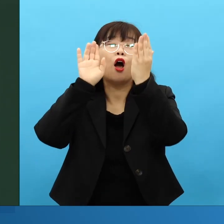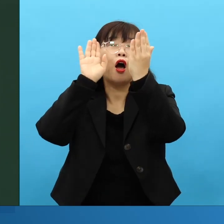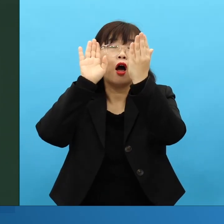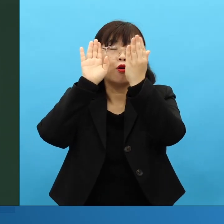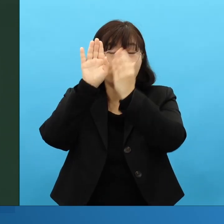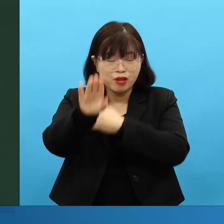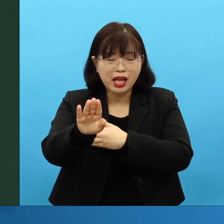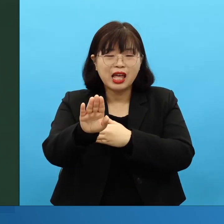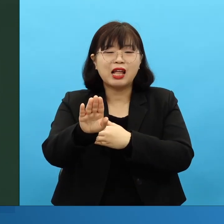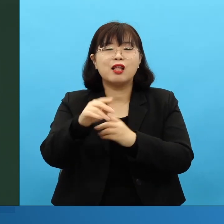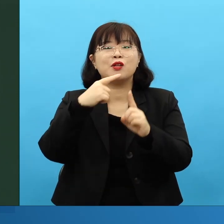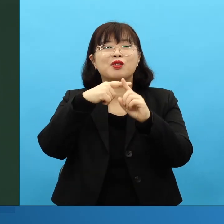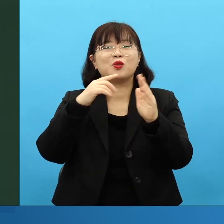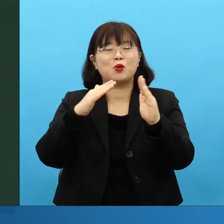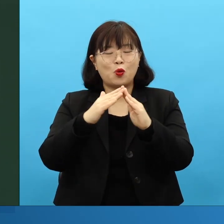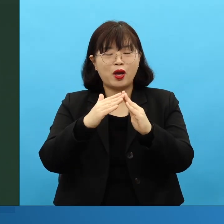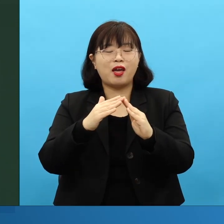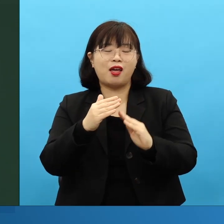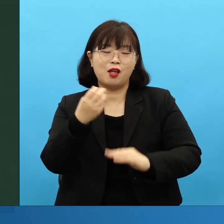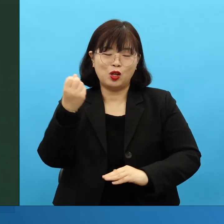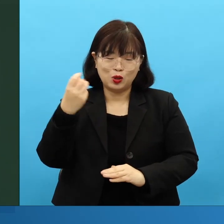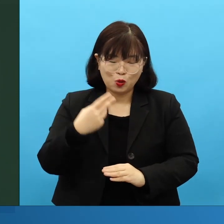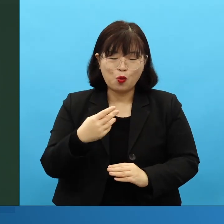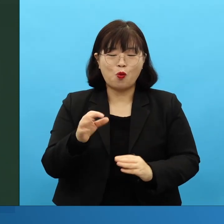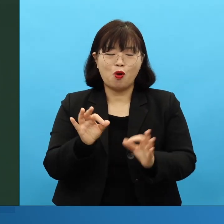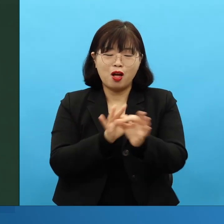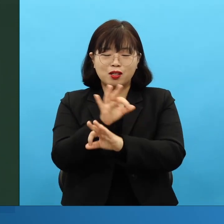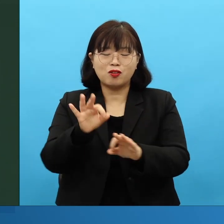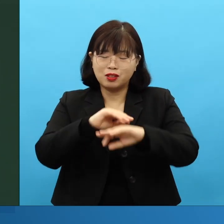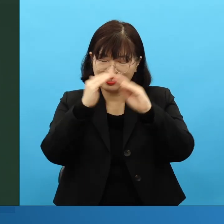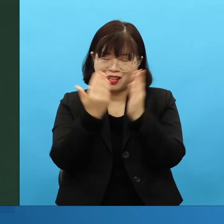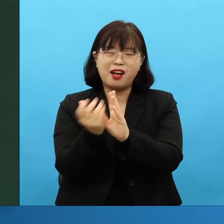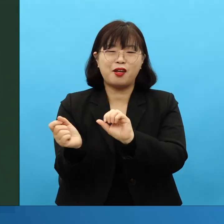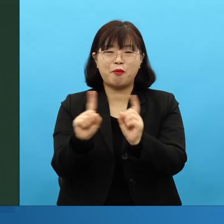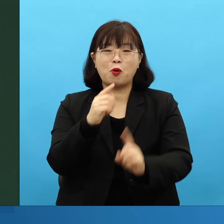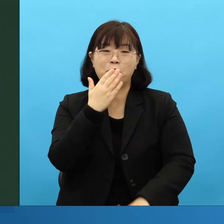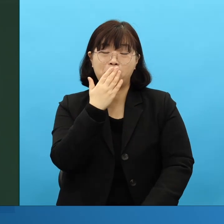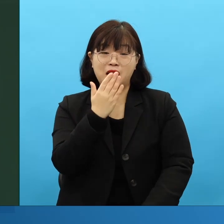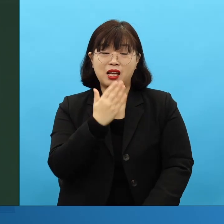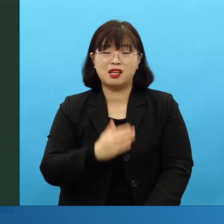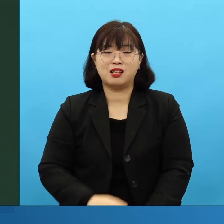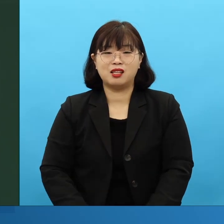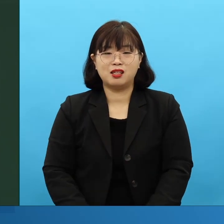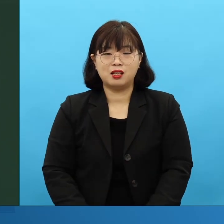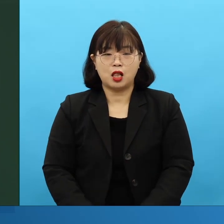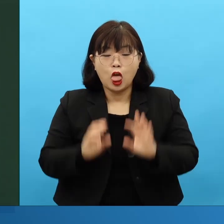그래서 세계교회의 위기를 막아야 됩니다. 어린 아이에게, 진짜 보금전을 줘야